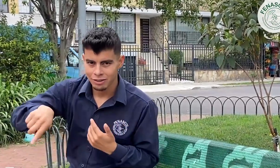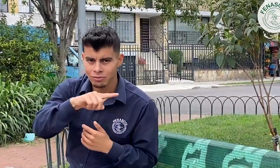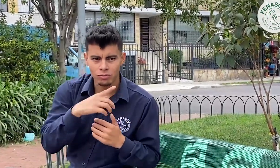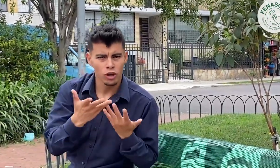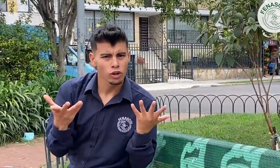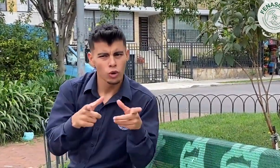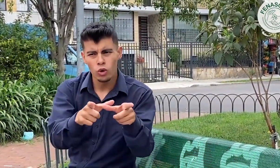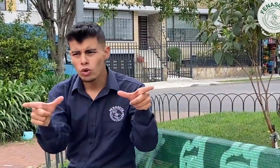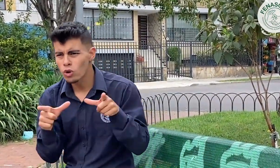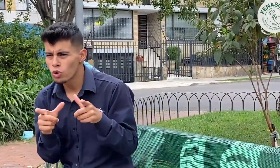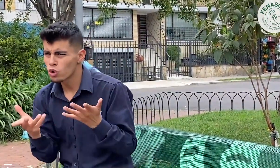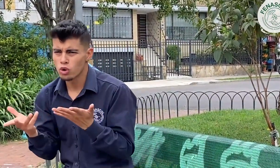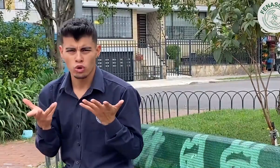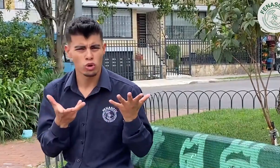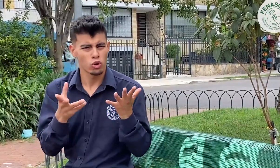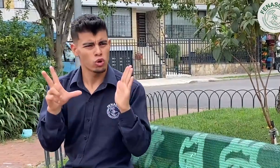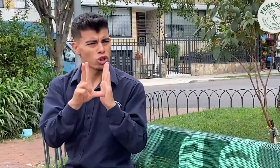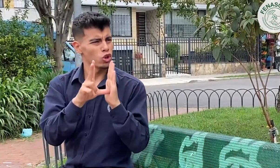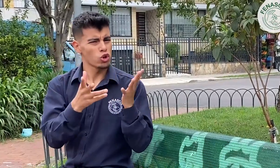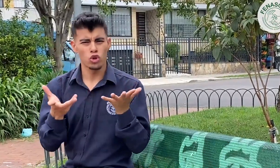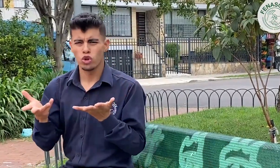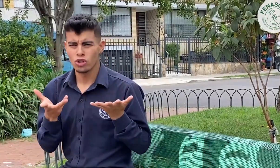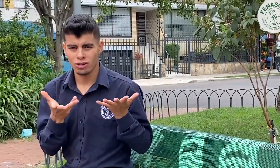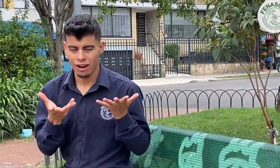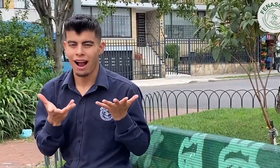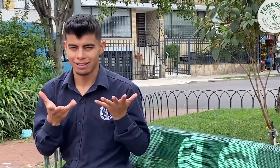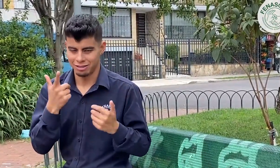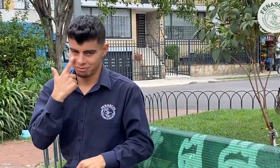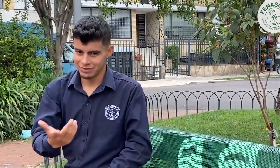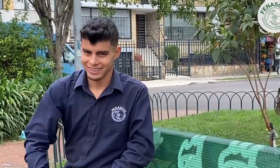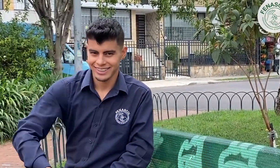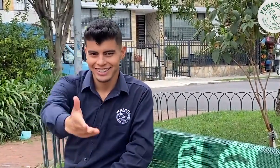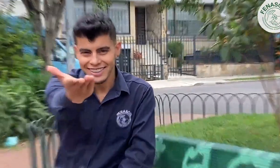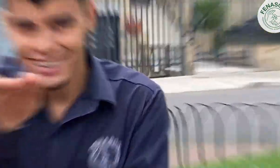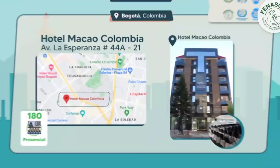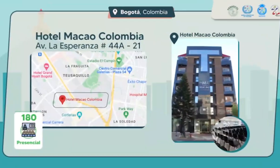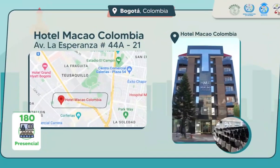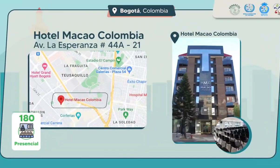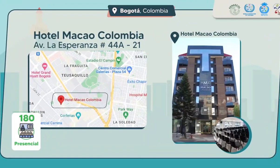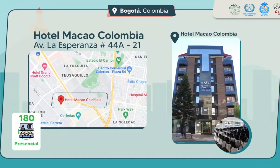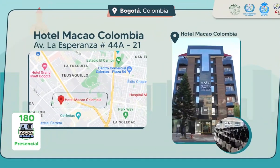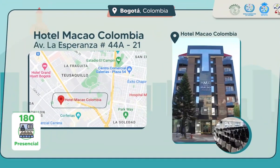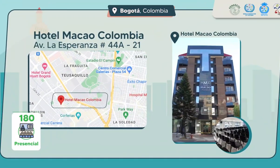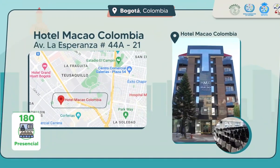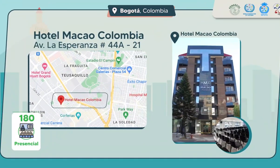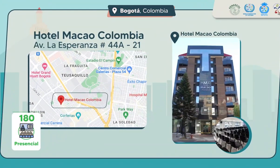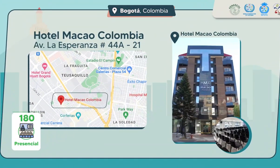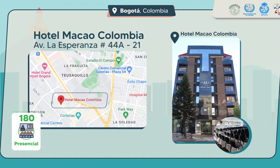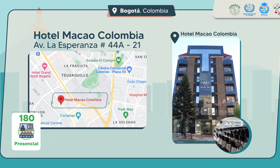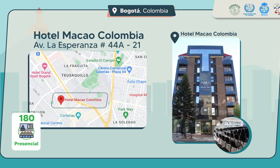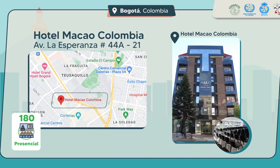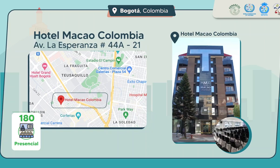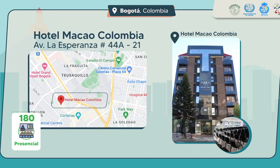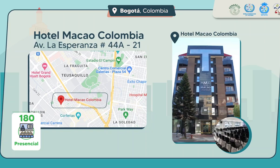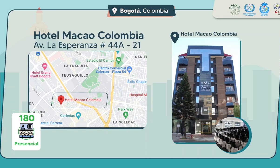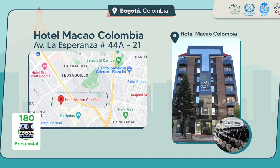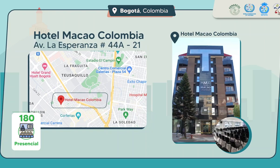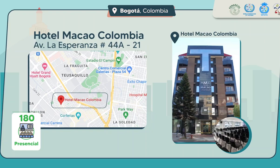Si quieres saber dónde está ubicado el hotel donde se realizará el evento, observa. Hotel Macao Colombia, Avenida La Esperanza, número 44A21 en Bogotá.